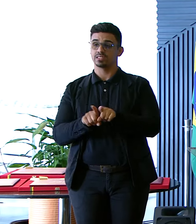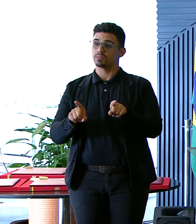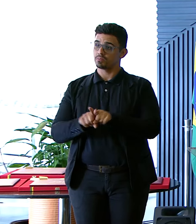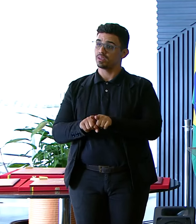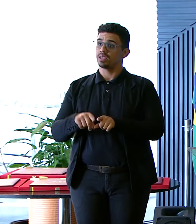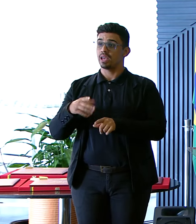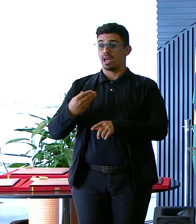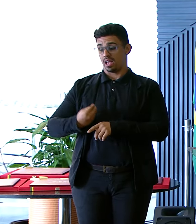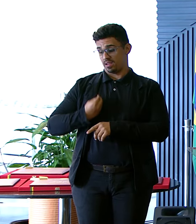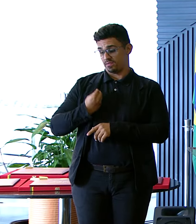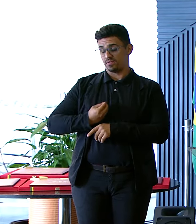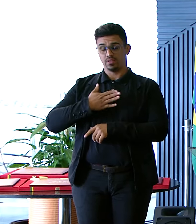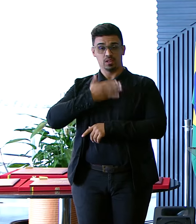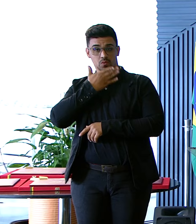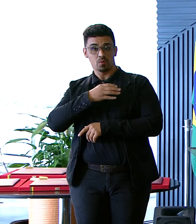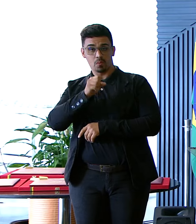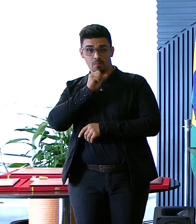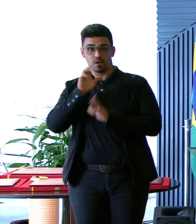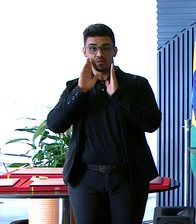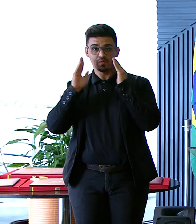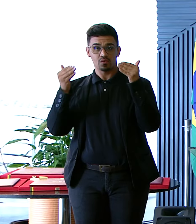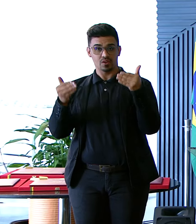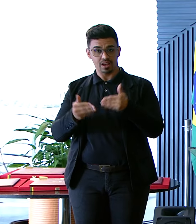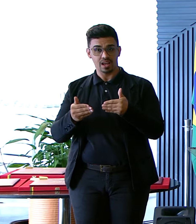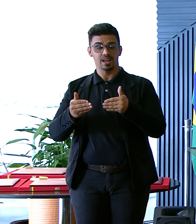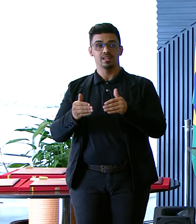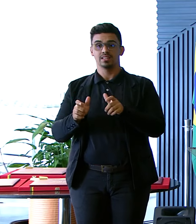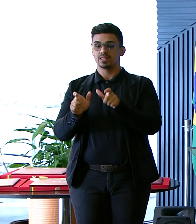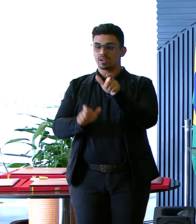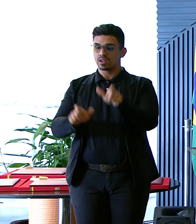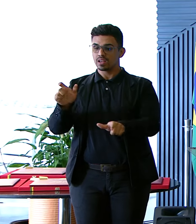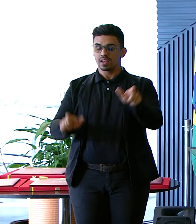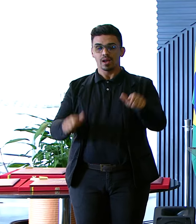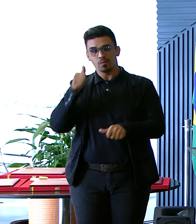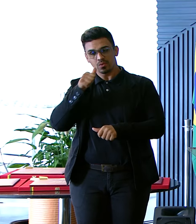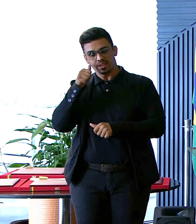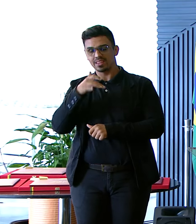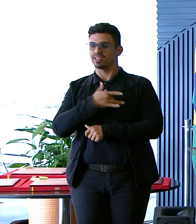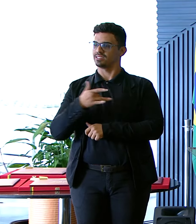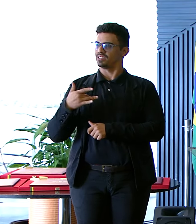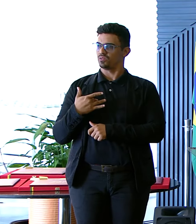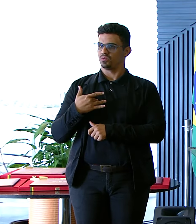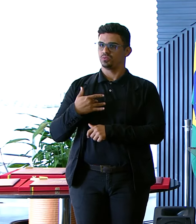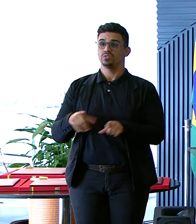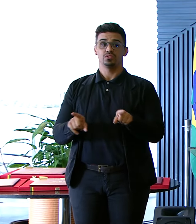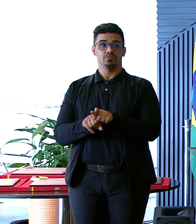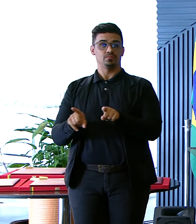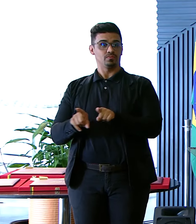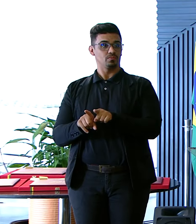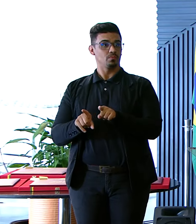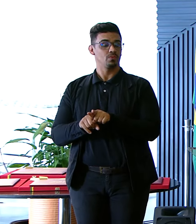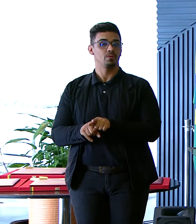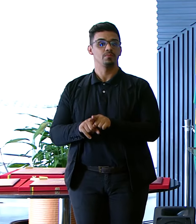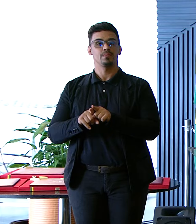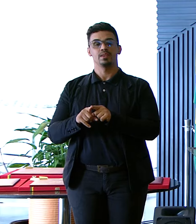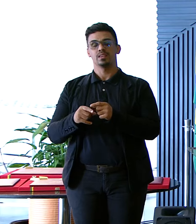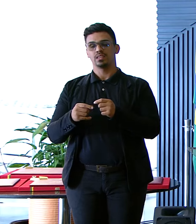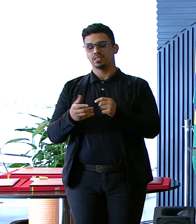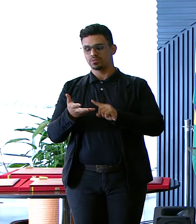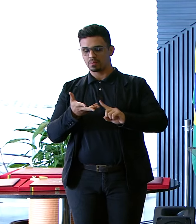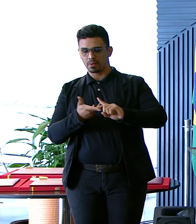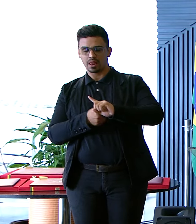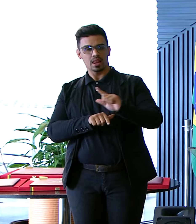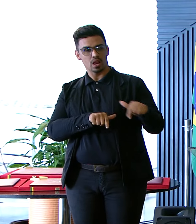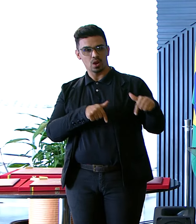que a vida Do meu pai Foi dedicada Basicamente Às mulheres À saúde da mulher Às suas lutas E